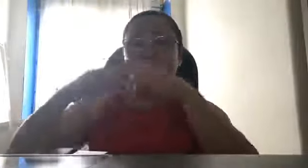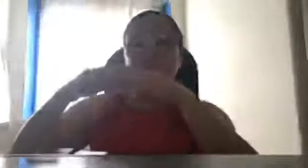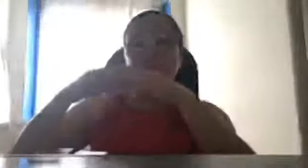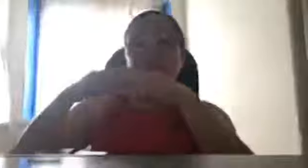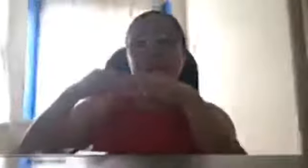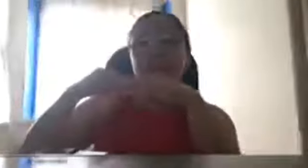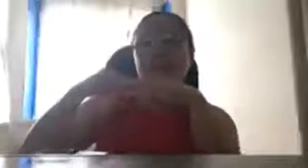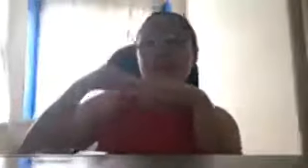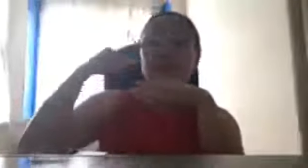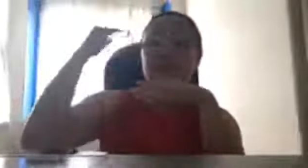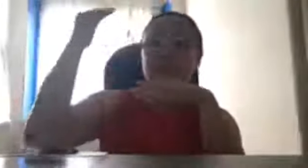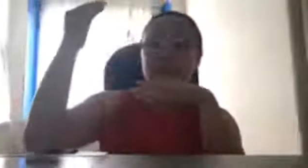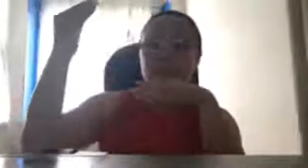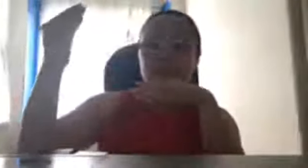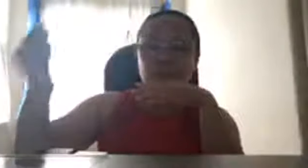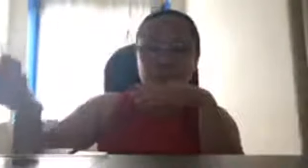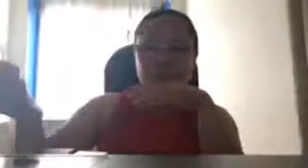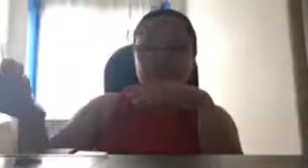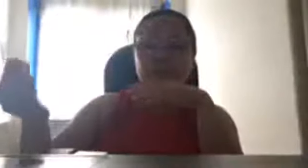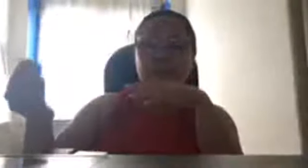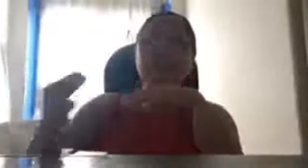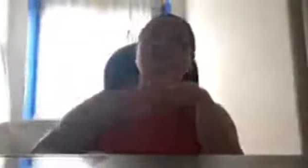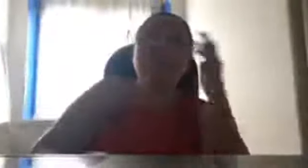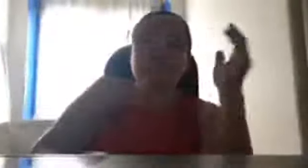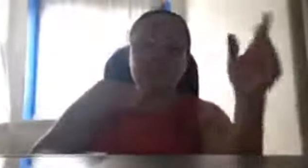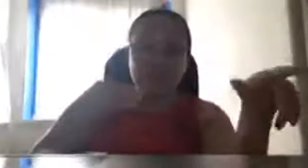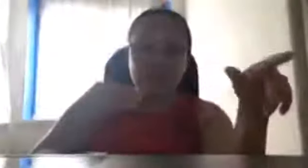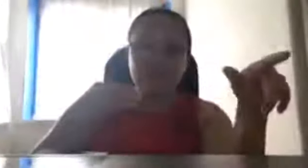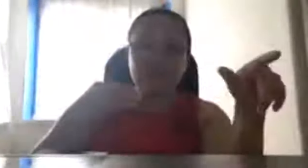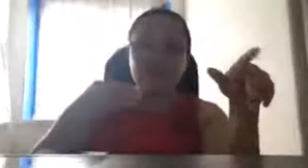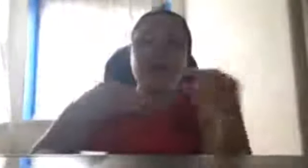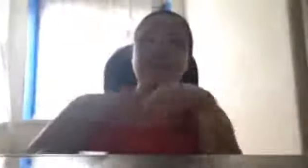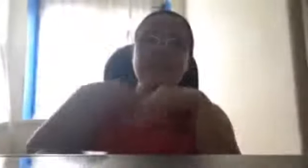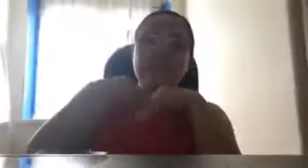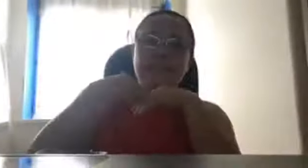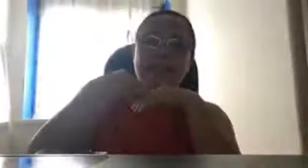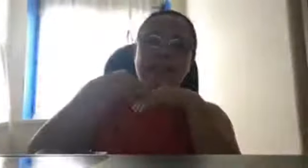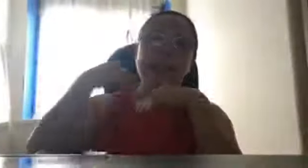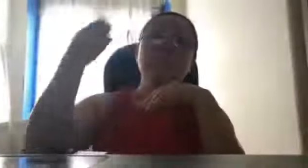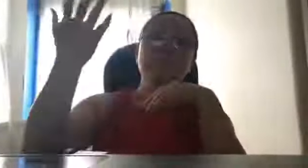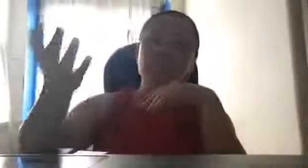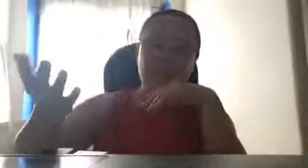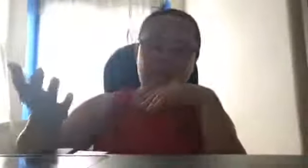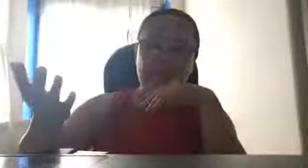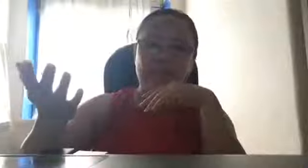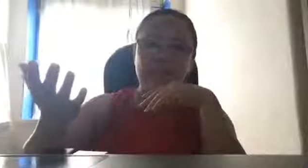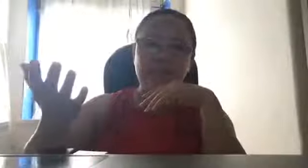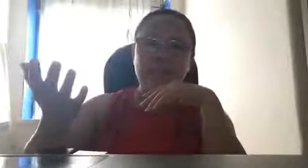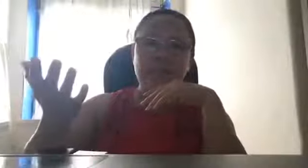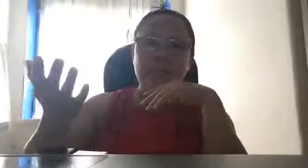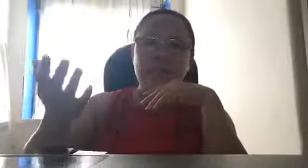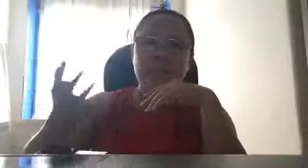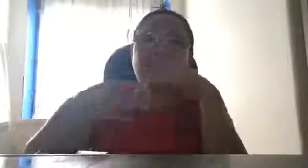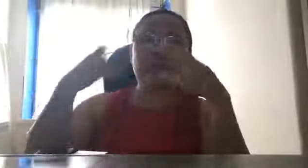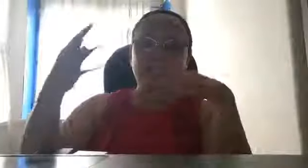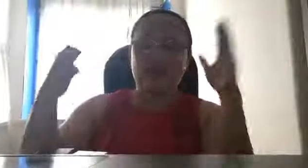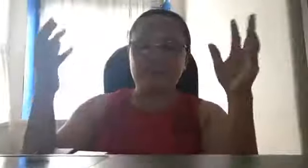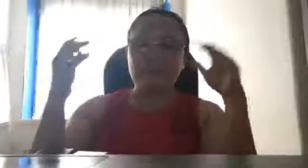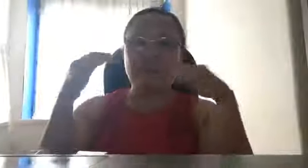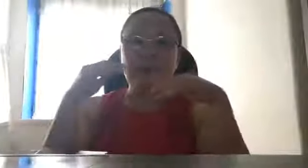over namin, either sa police, sa military, o kaya, sa NBI. That time, nung mga